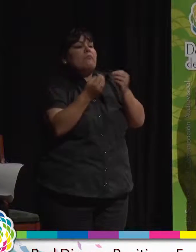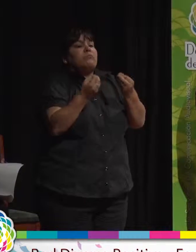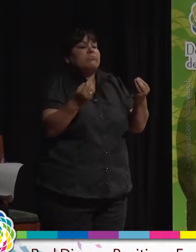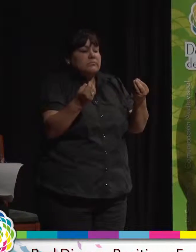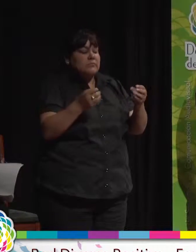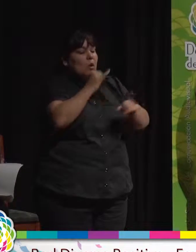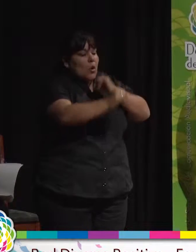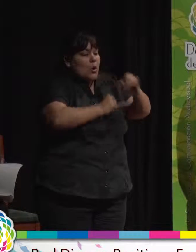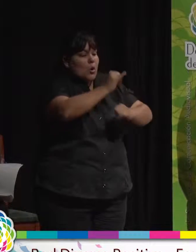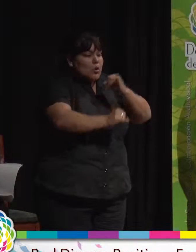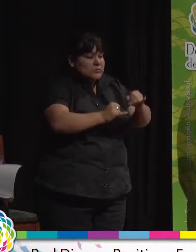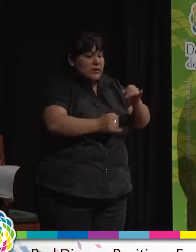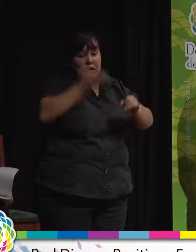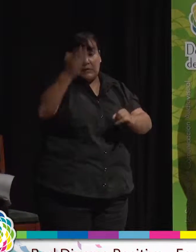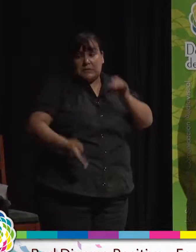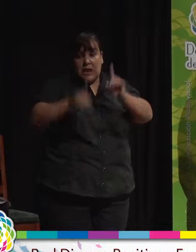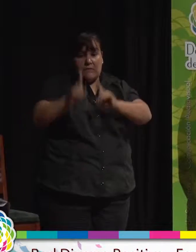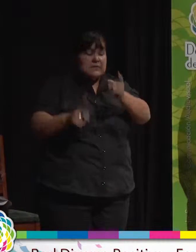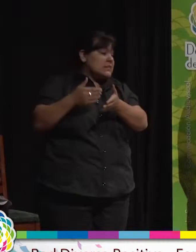discriminación.